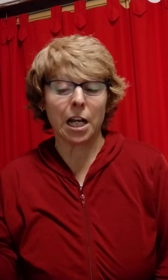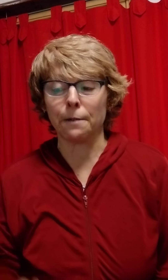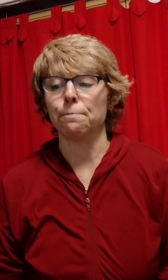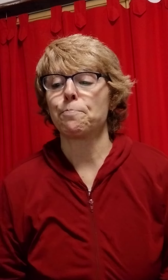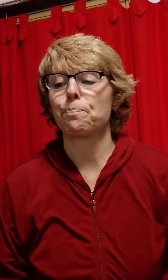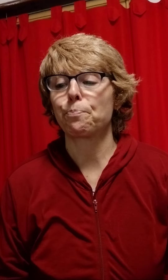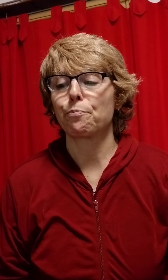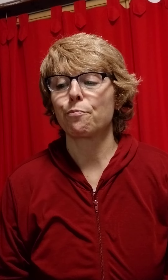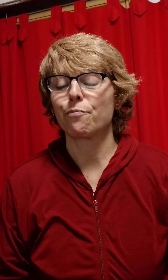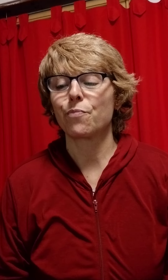alguien.